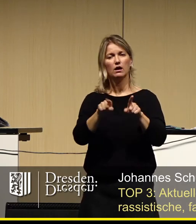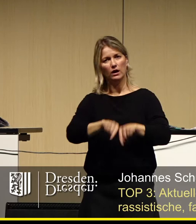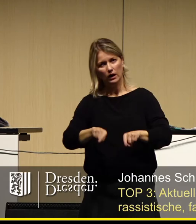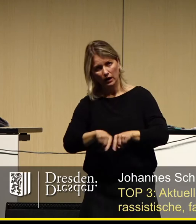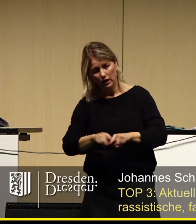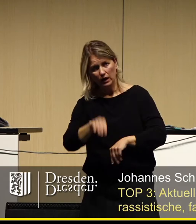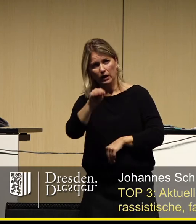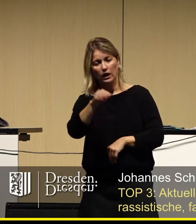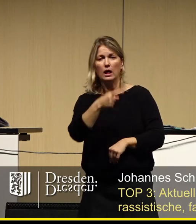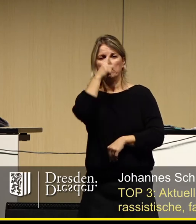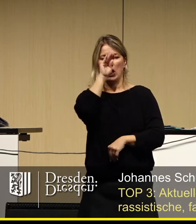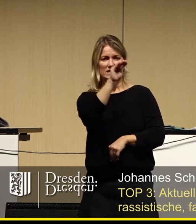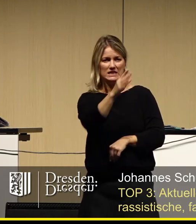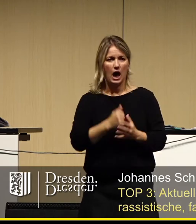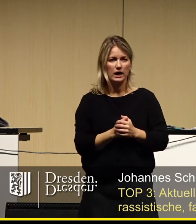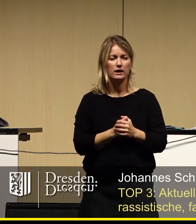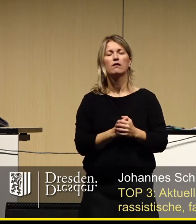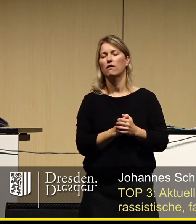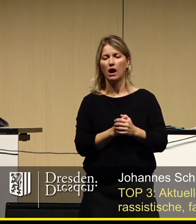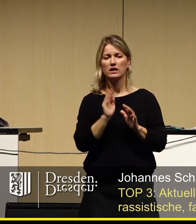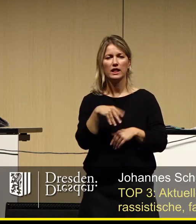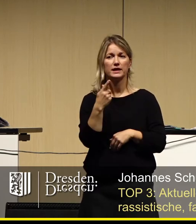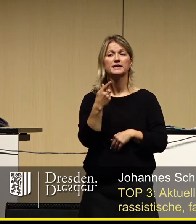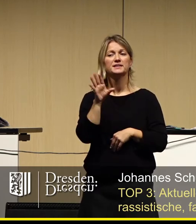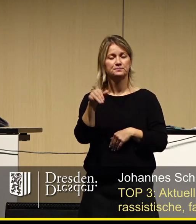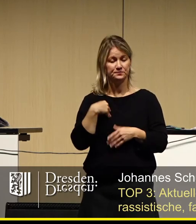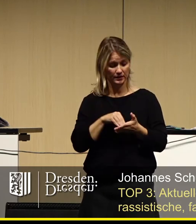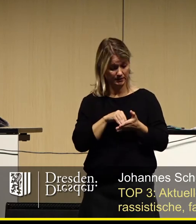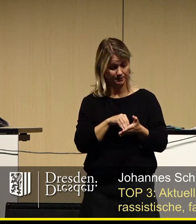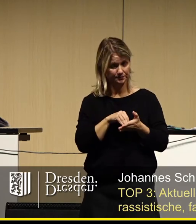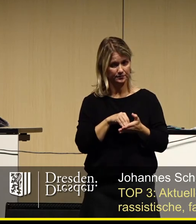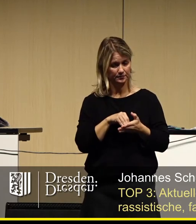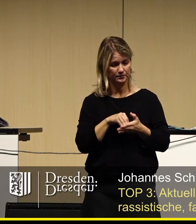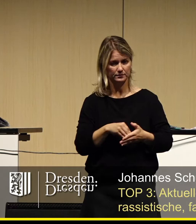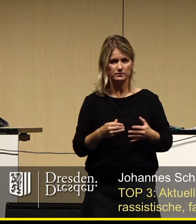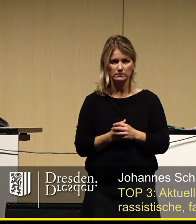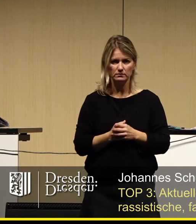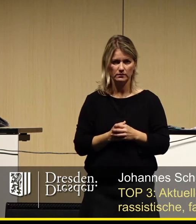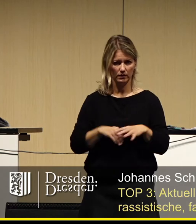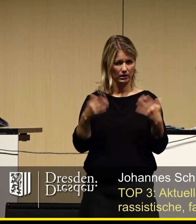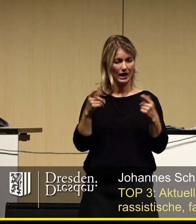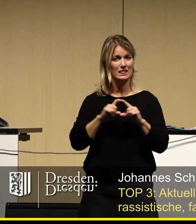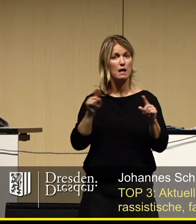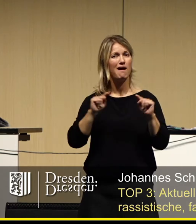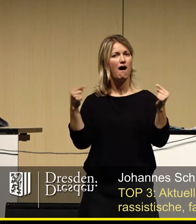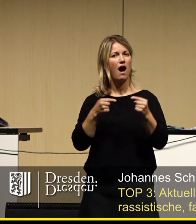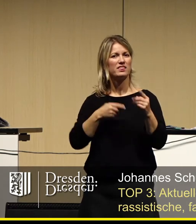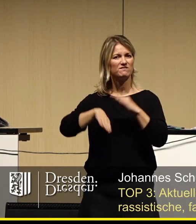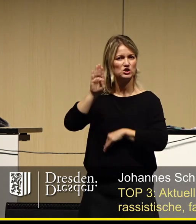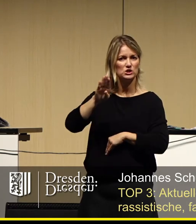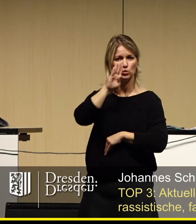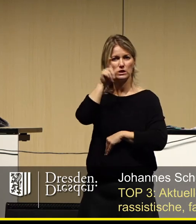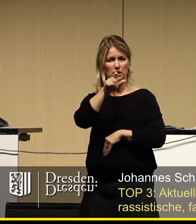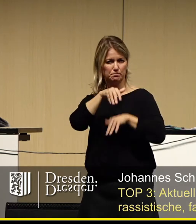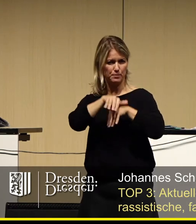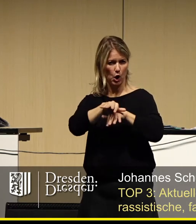bei den Polizeibeamten vor Ort zumeist auch nur widerwillig aufgenommen. Alles, was dem antifaschistischen und bürgerlichen Protest im